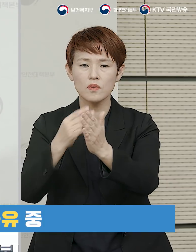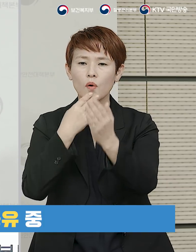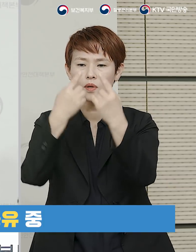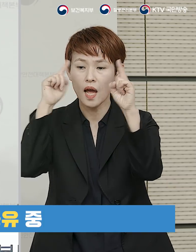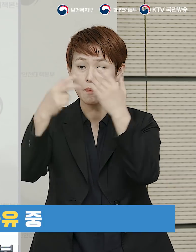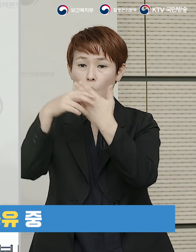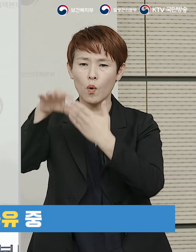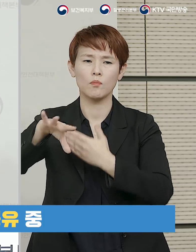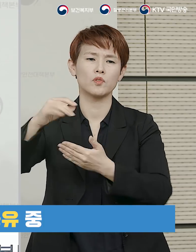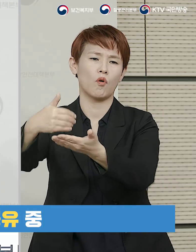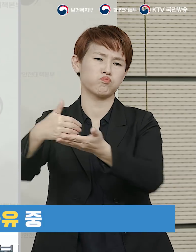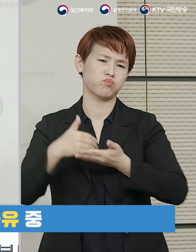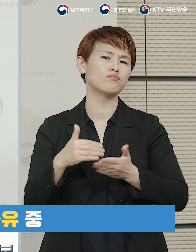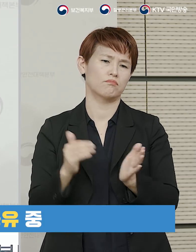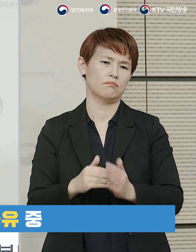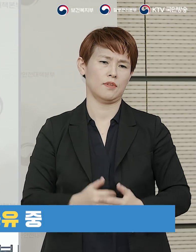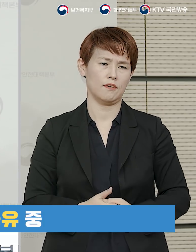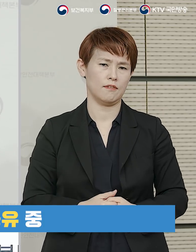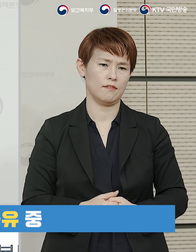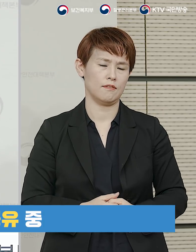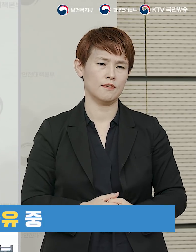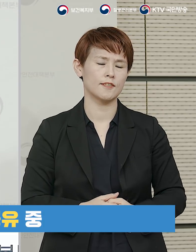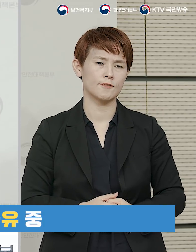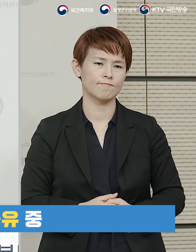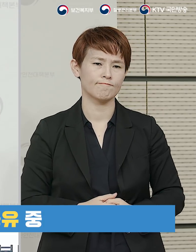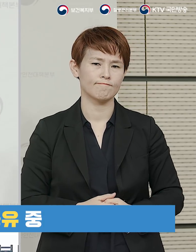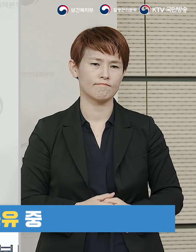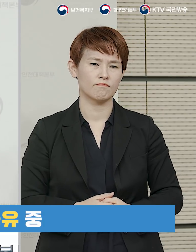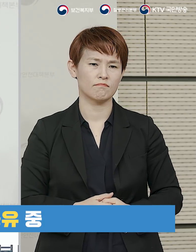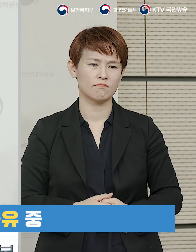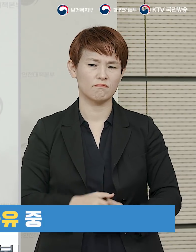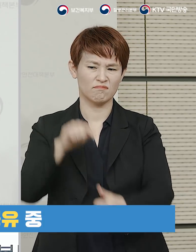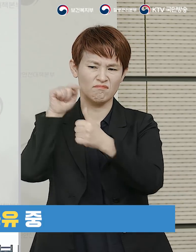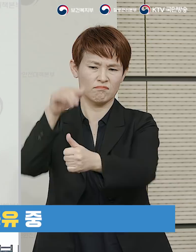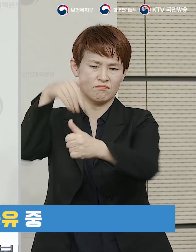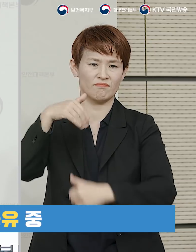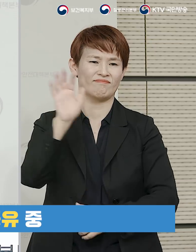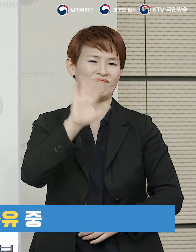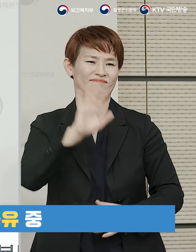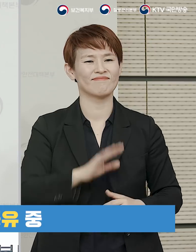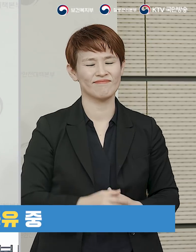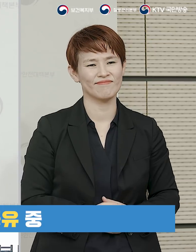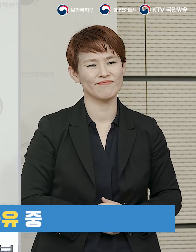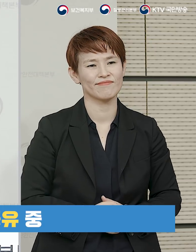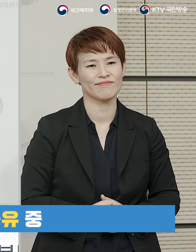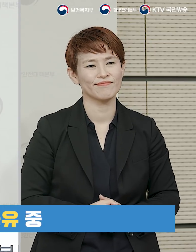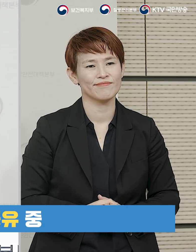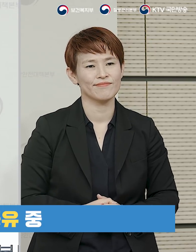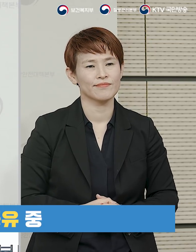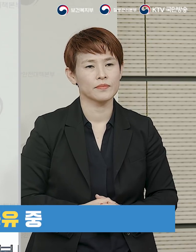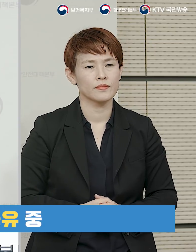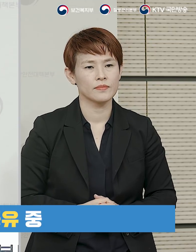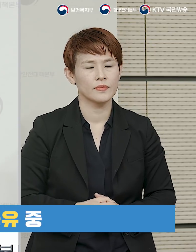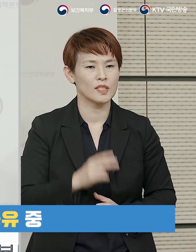토의를 해서 좀 서울대학병원이 먼저 이런 결정을 하시게 된 부분이라는 점을 말씀을 드립니다